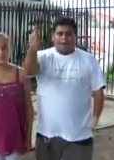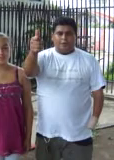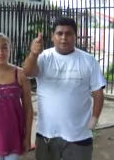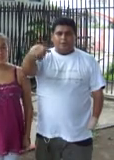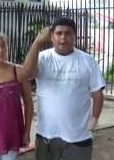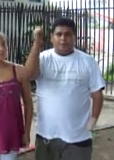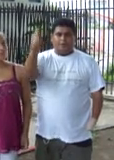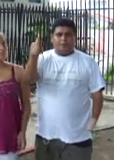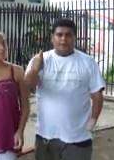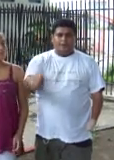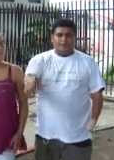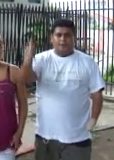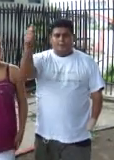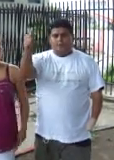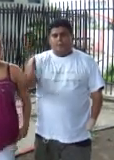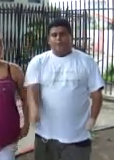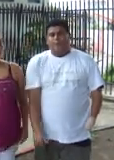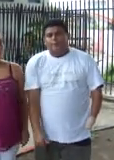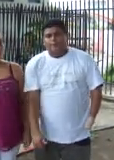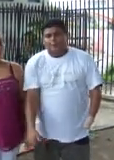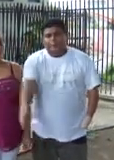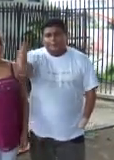niños y a la Misión Alida. Vamos a ver, Victoria. Gracias.